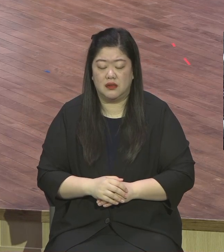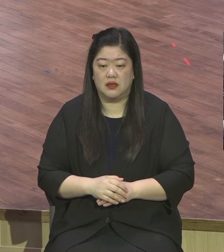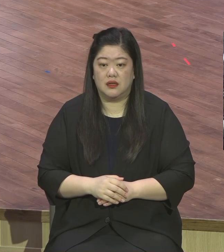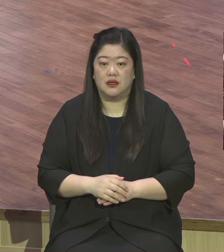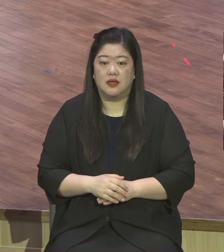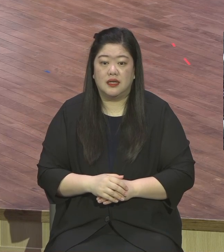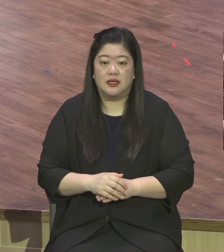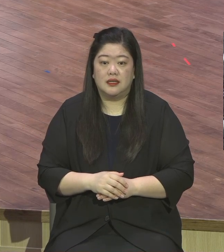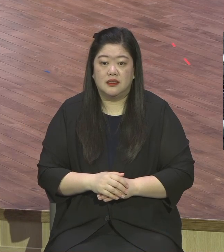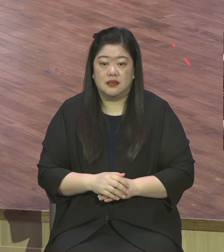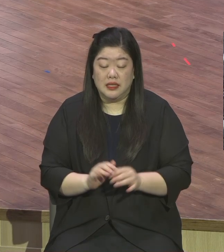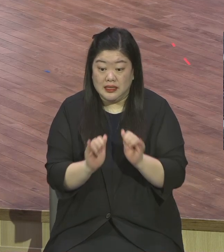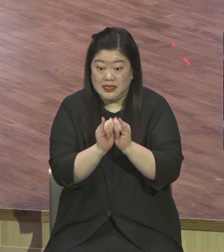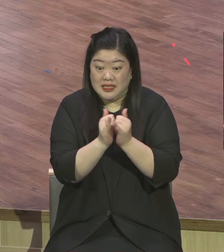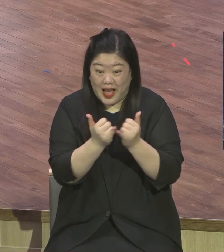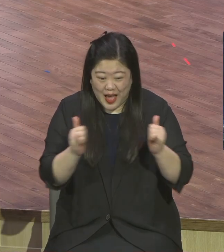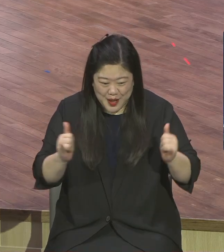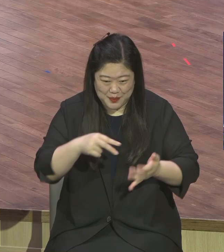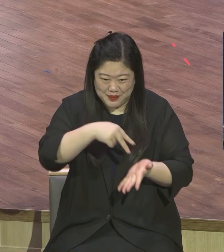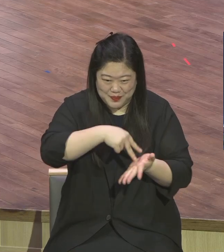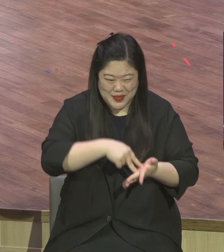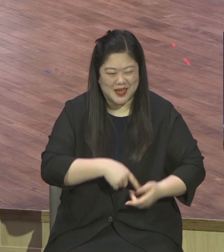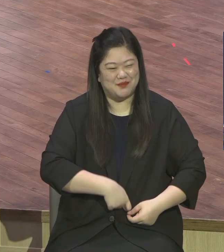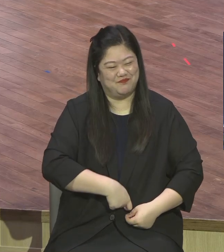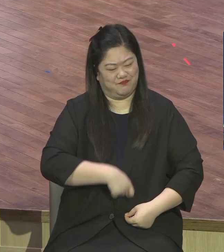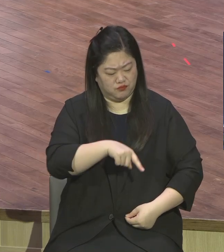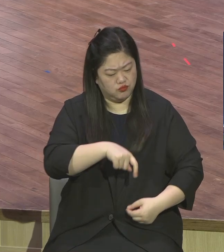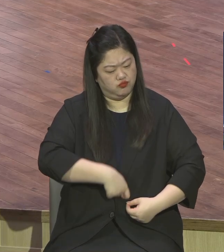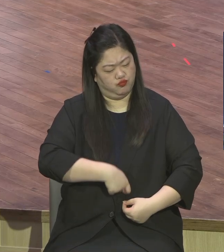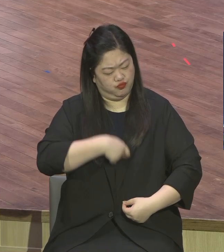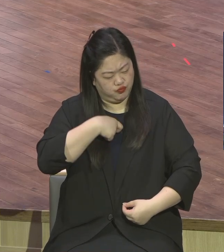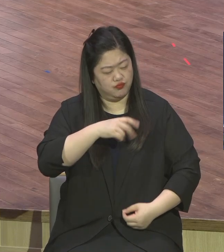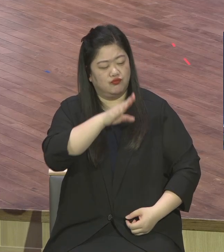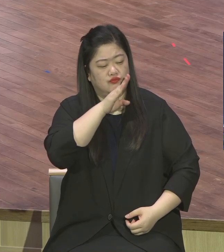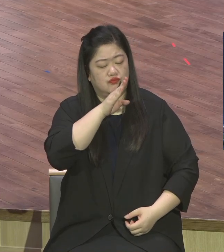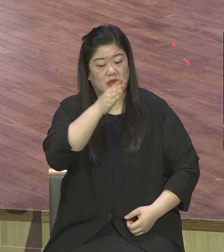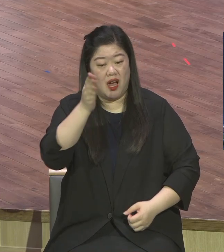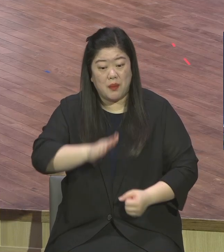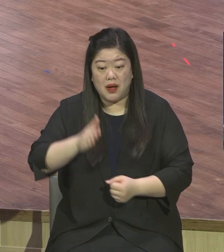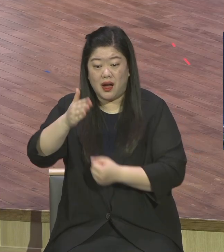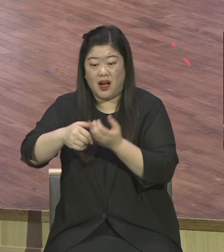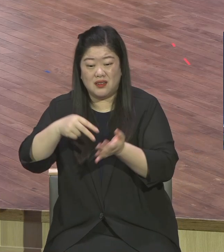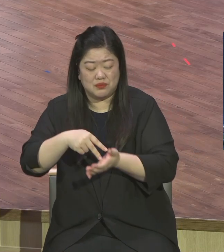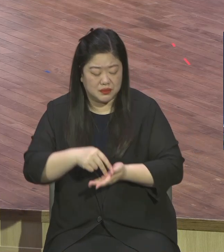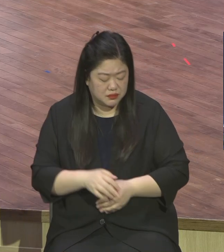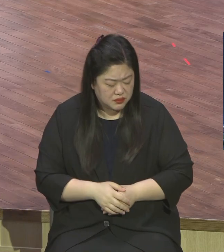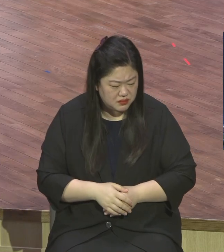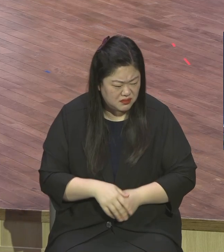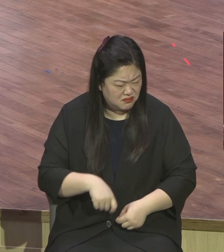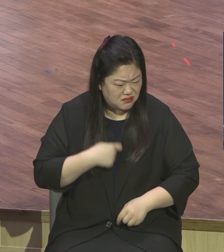인간이 어렵다 라는 것 그 자체가 더러운 누덕이라고 하나님